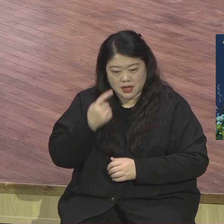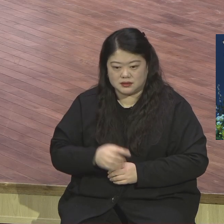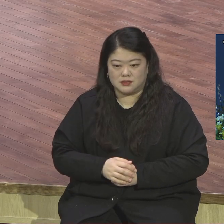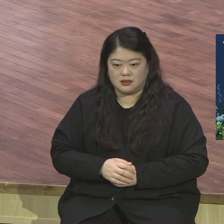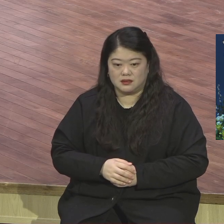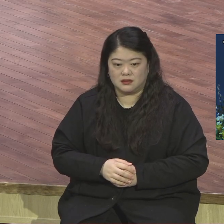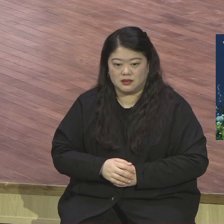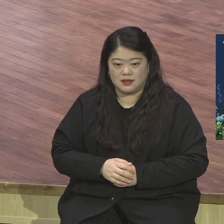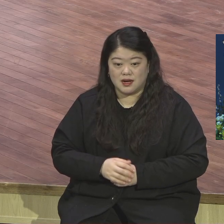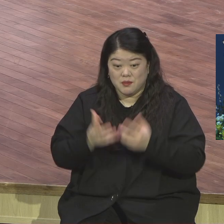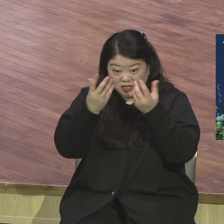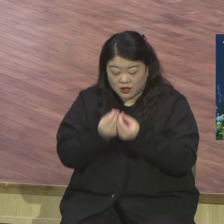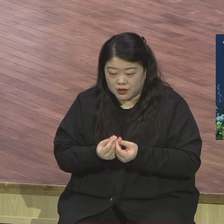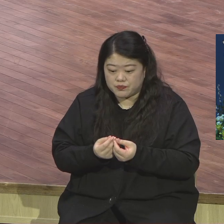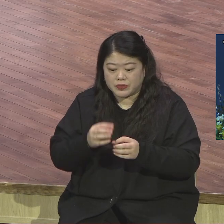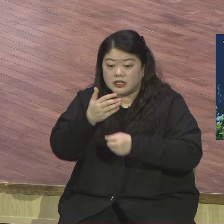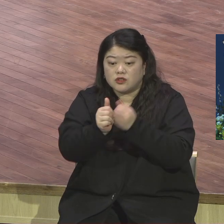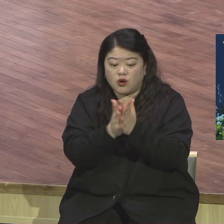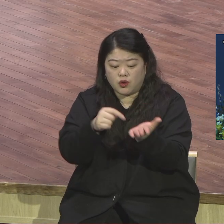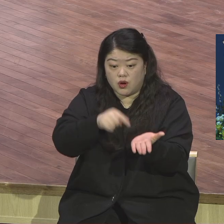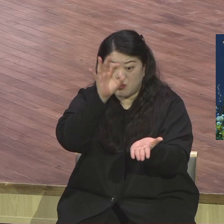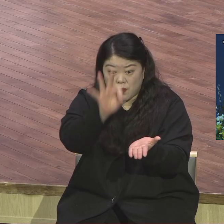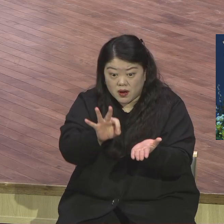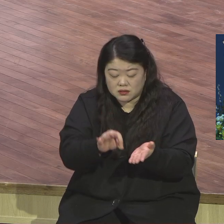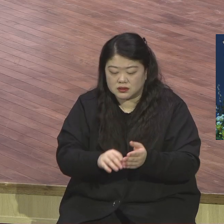미지근하면 내가 토해버린다 그러더니 진학생활을 또 확실하게 하세요